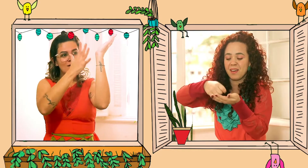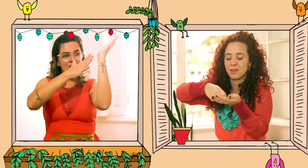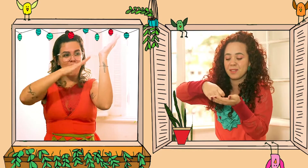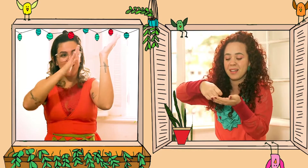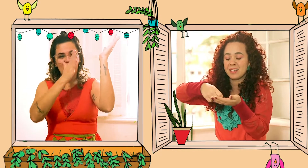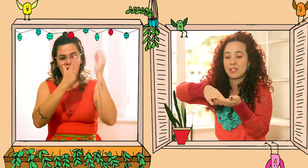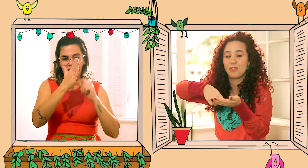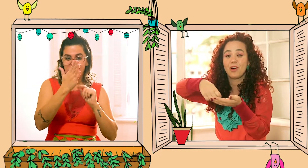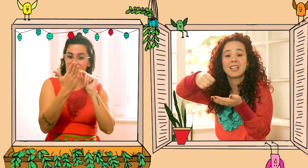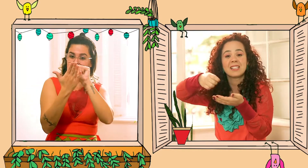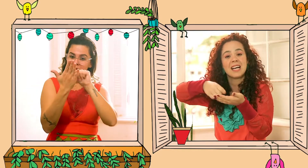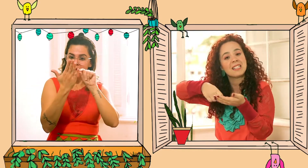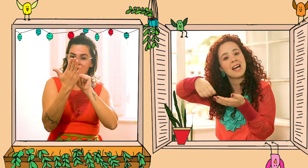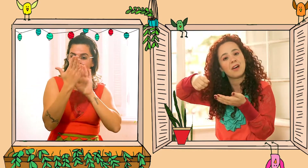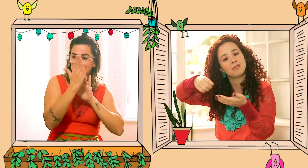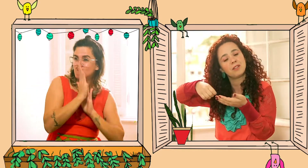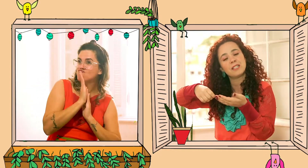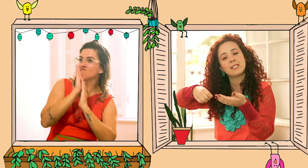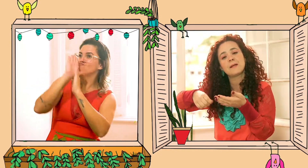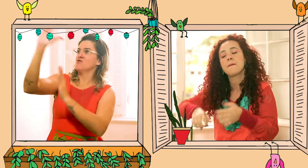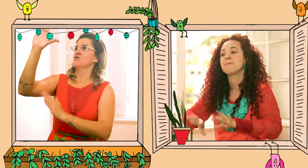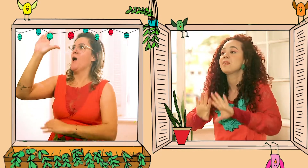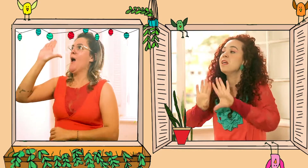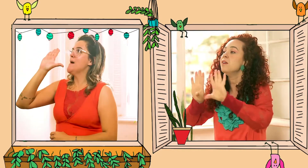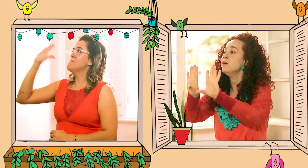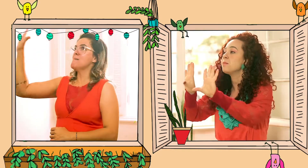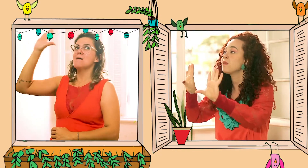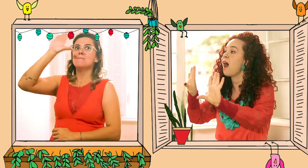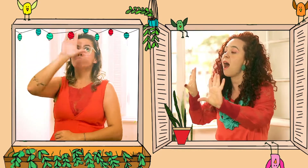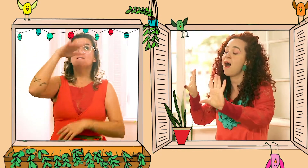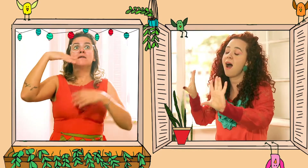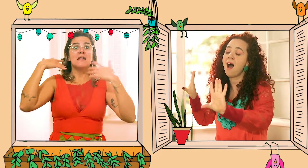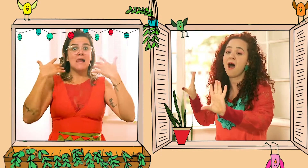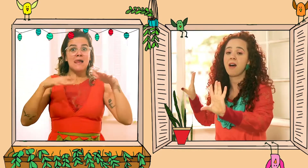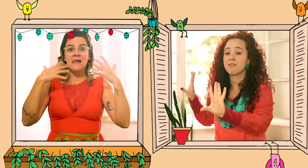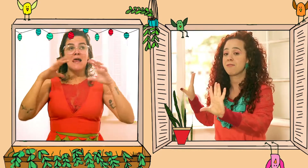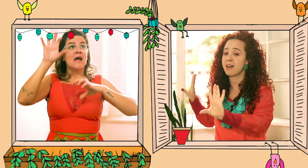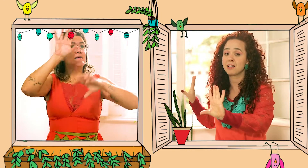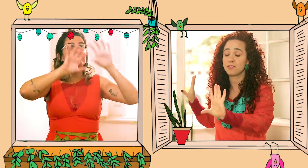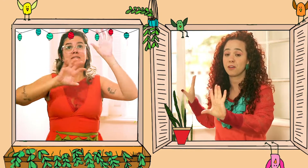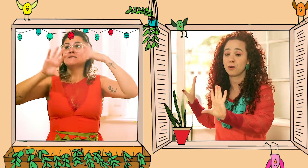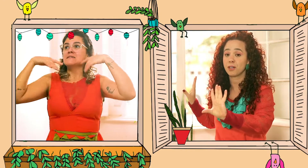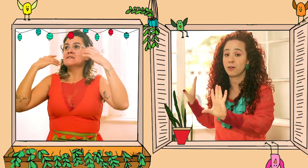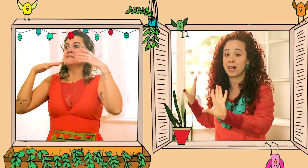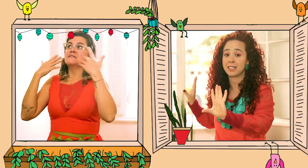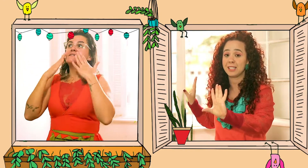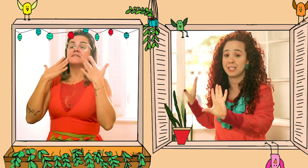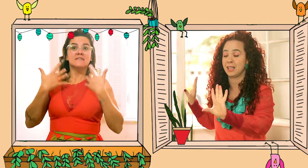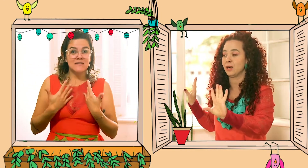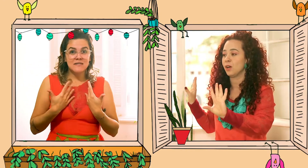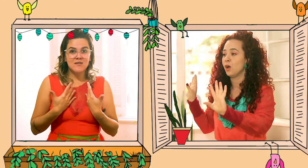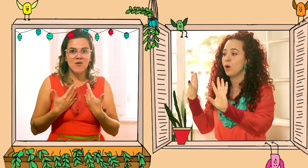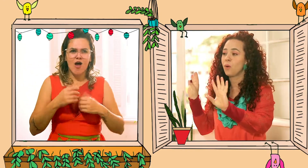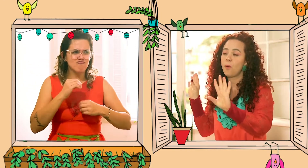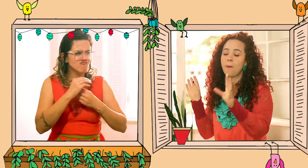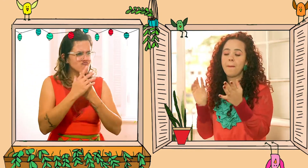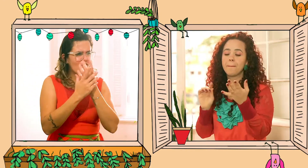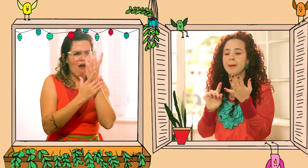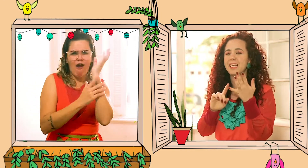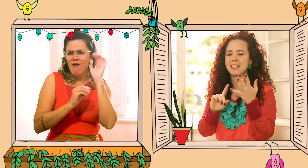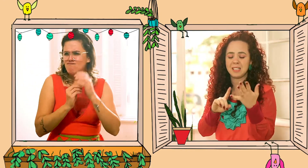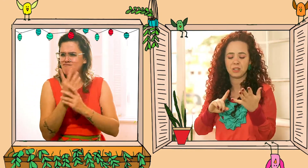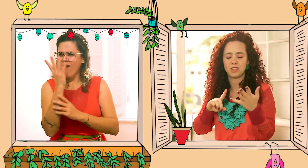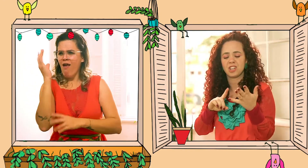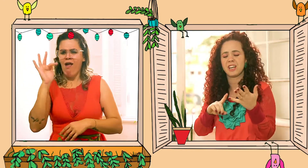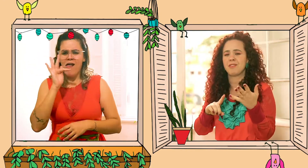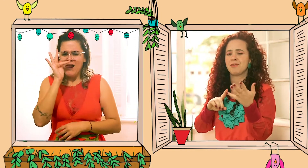escreveram nas folhas das árvores. E a festa ficou decorada assim. Com